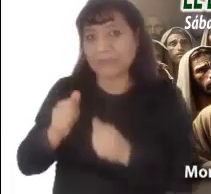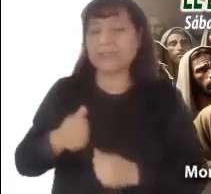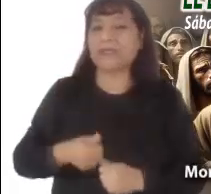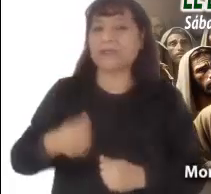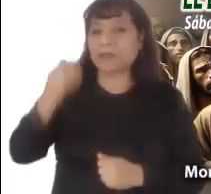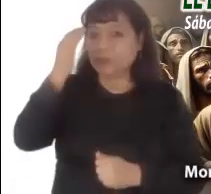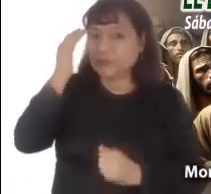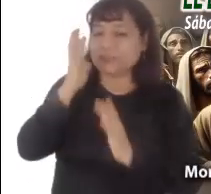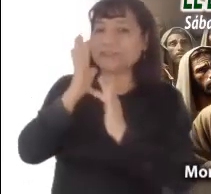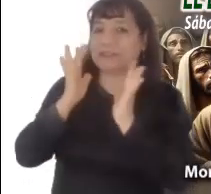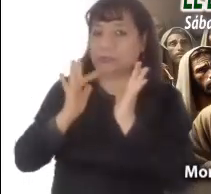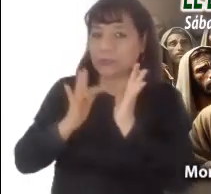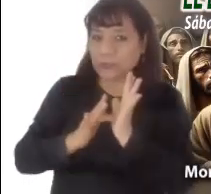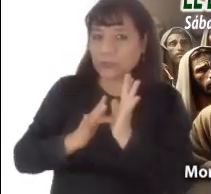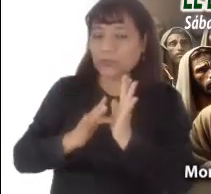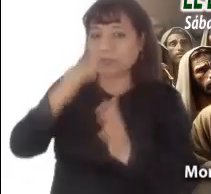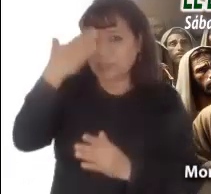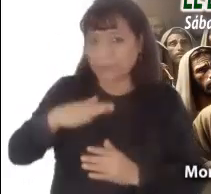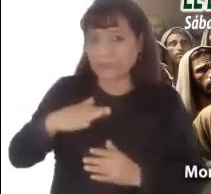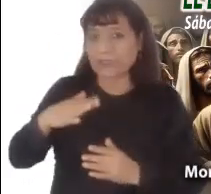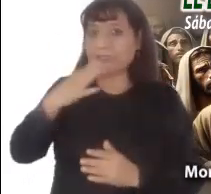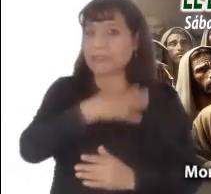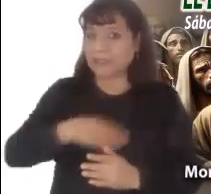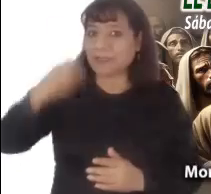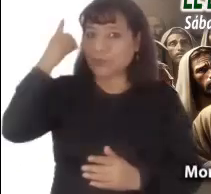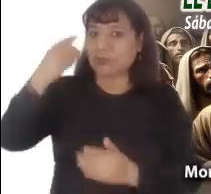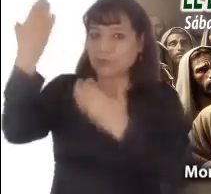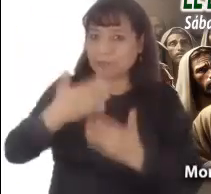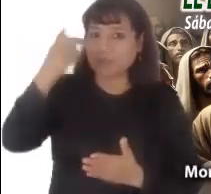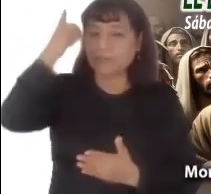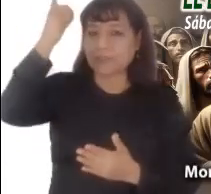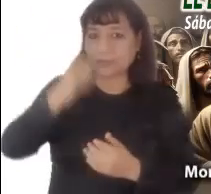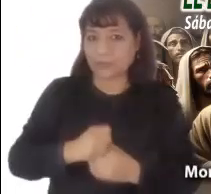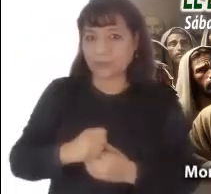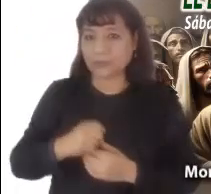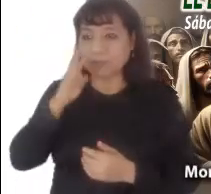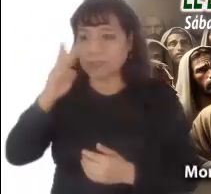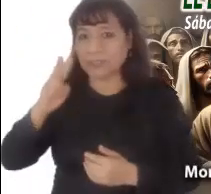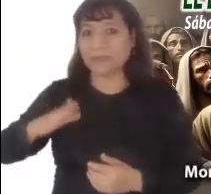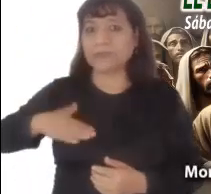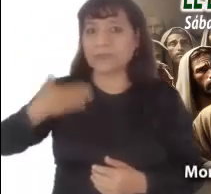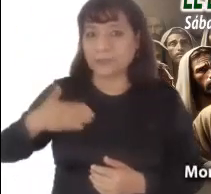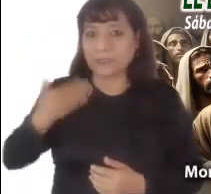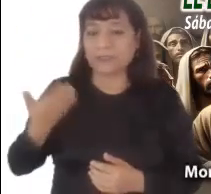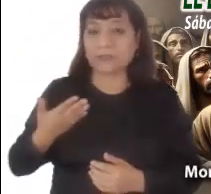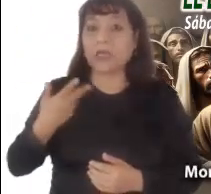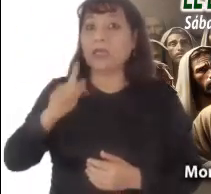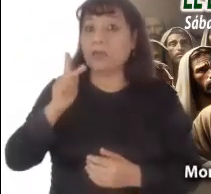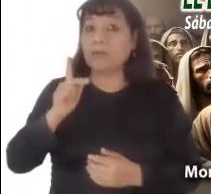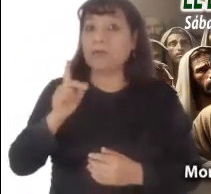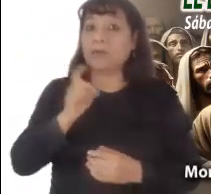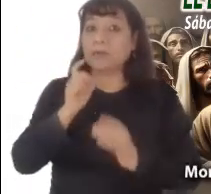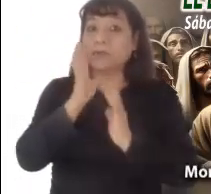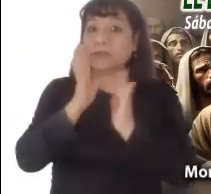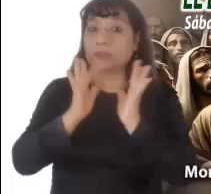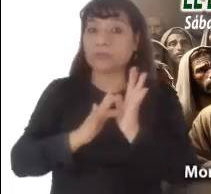que se atreven a confesarlo como el Mesías, y que admiran sus prodigios, cuando Él les habla de la cruz,